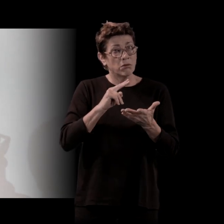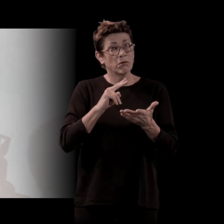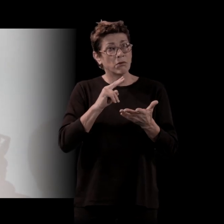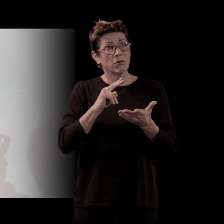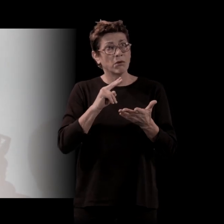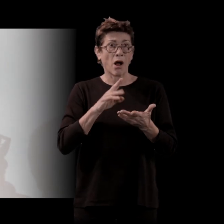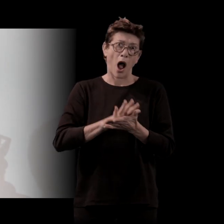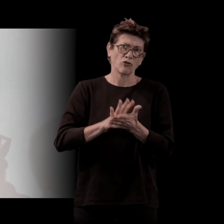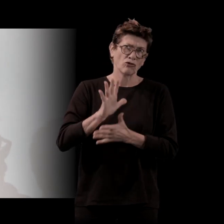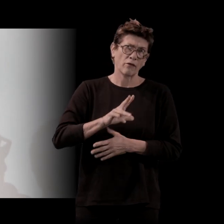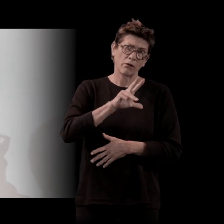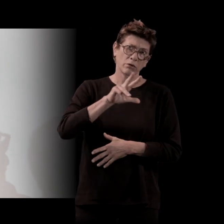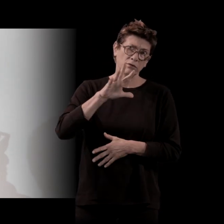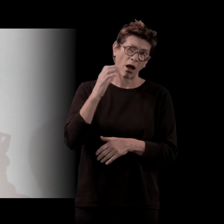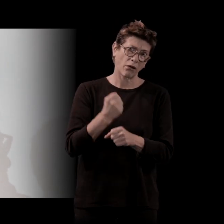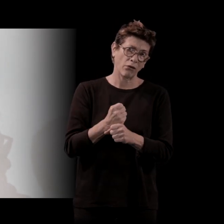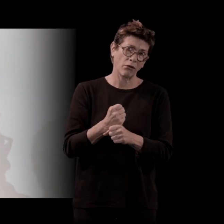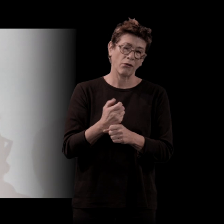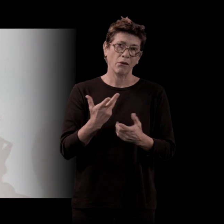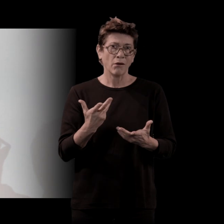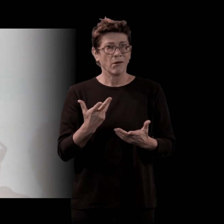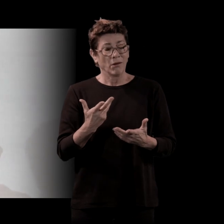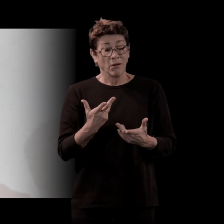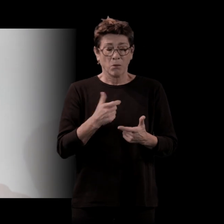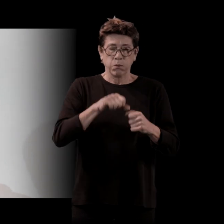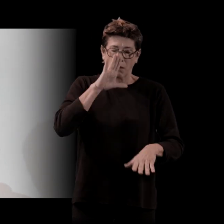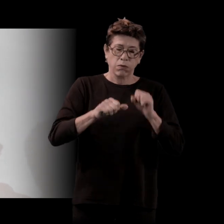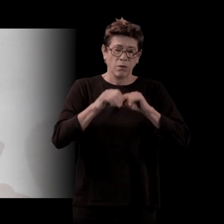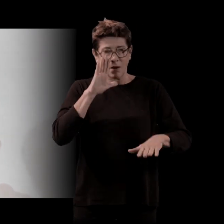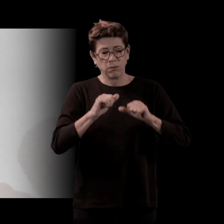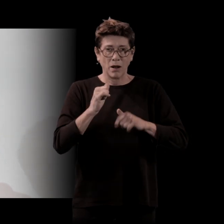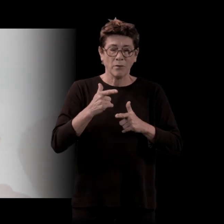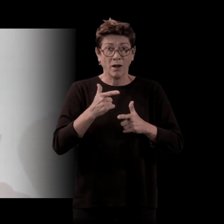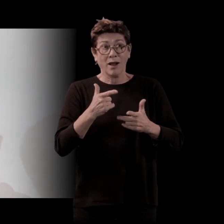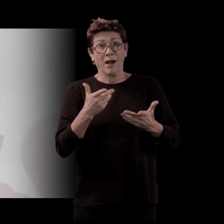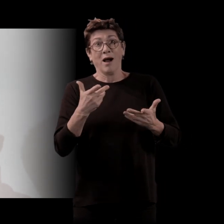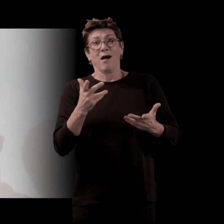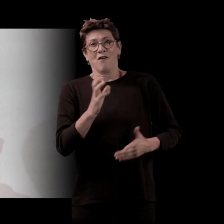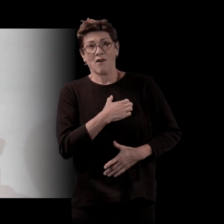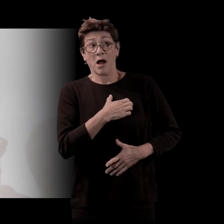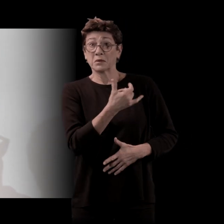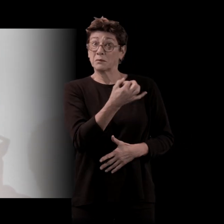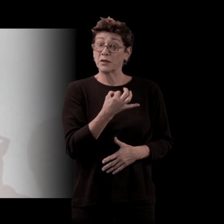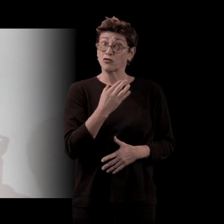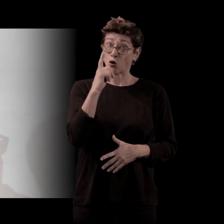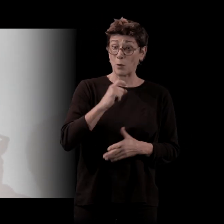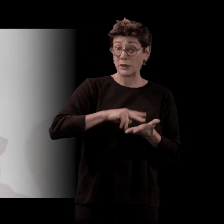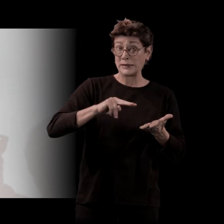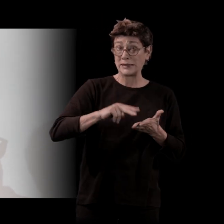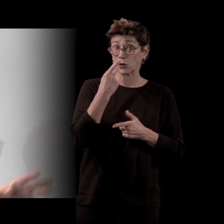longtemps que ça ne marchait pas quand même. Il m dit « Je viens de commencer votre livre. » On voit tout de suite que c'est un écrivain. Ma vie avait